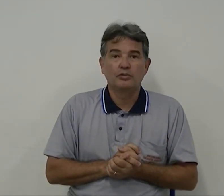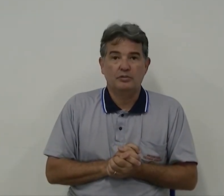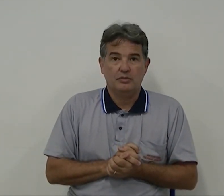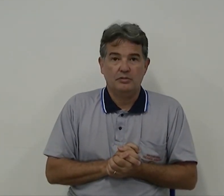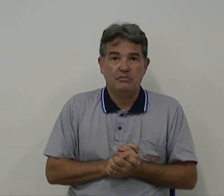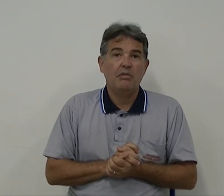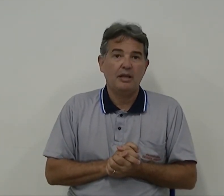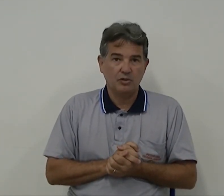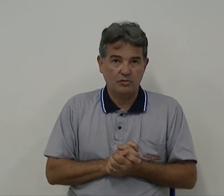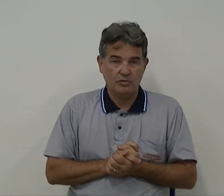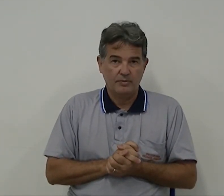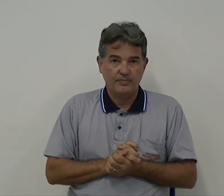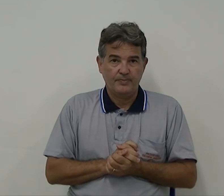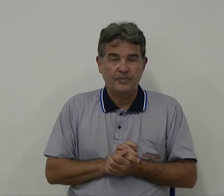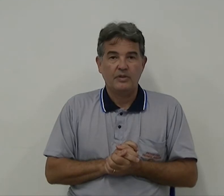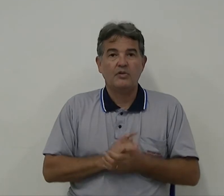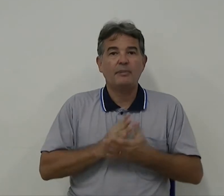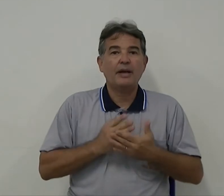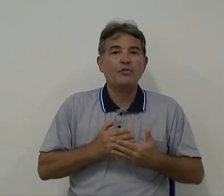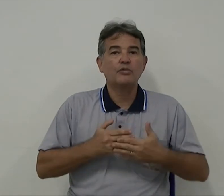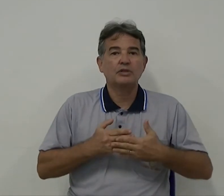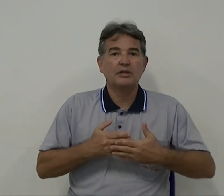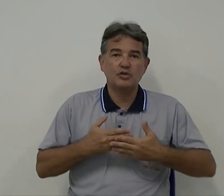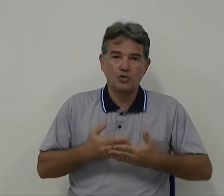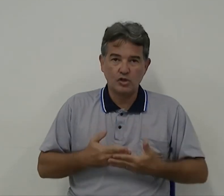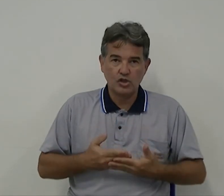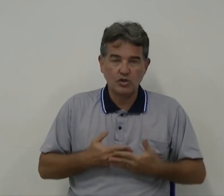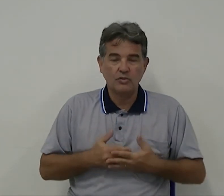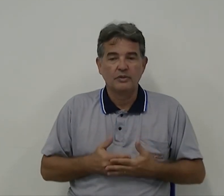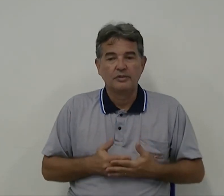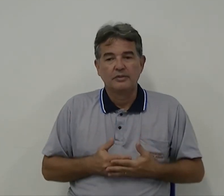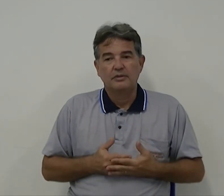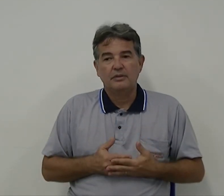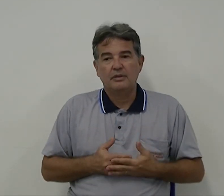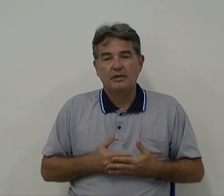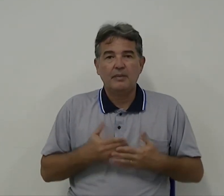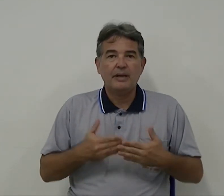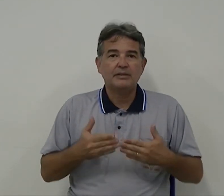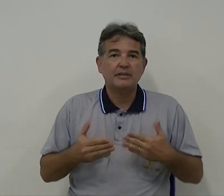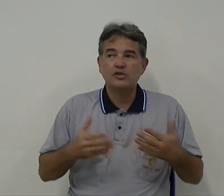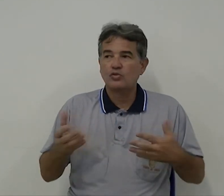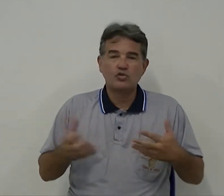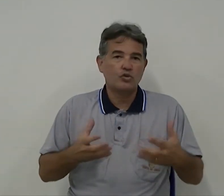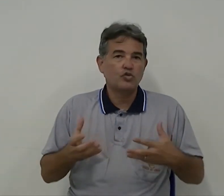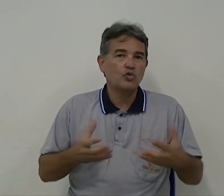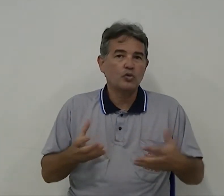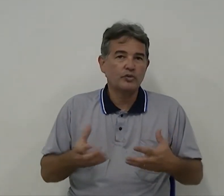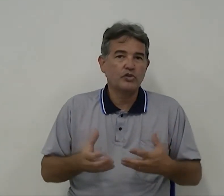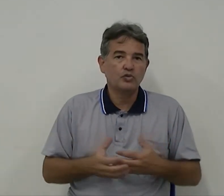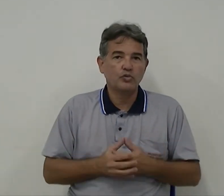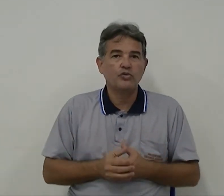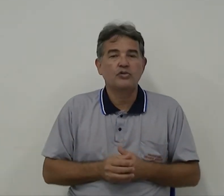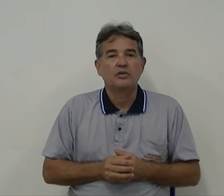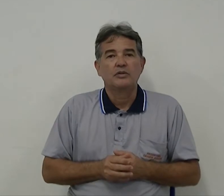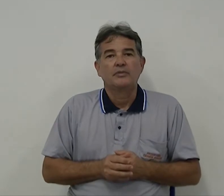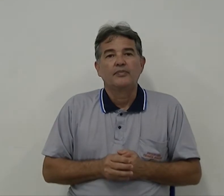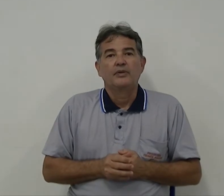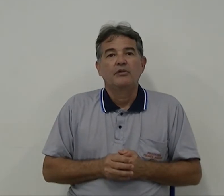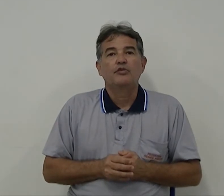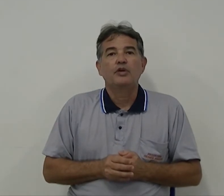médico. Então a pergunta que surgiu a partir das discussões com o grupo de estudos foi